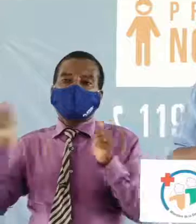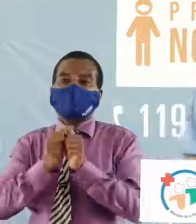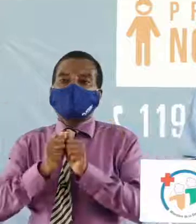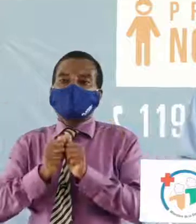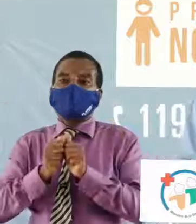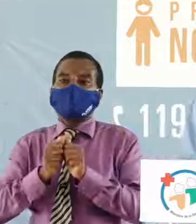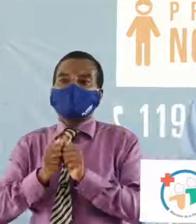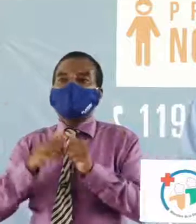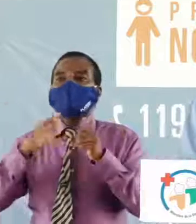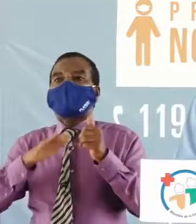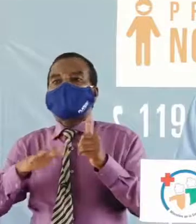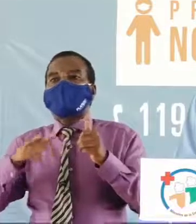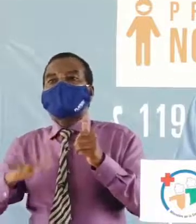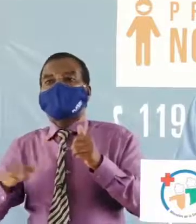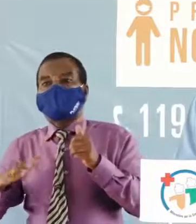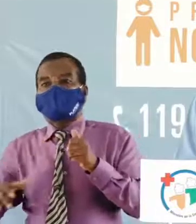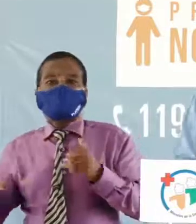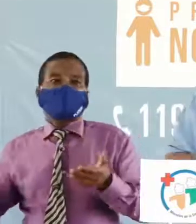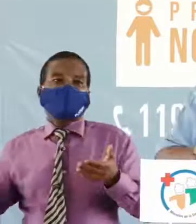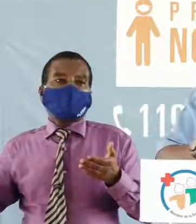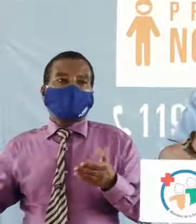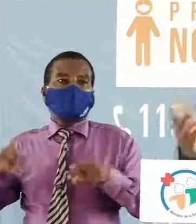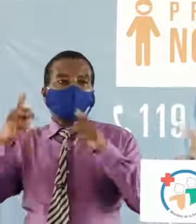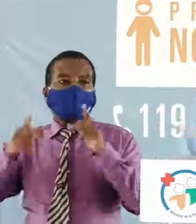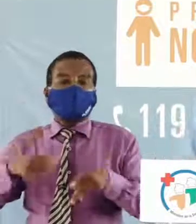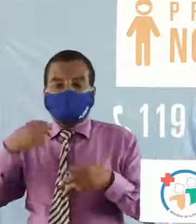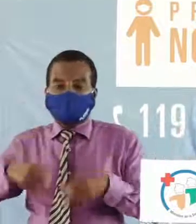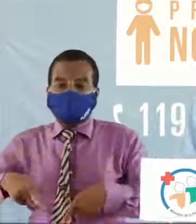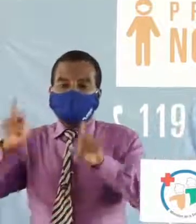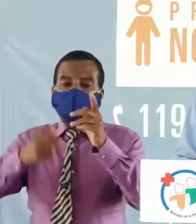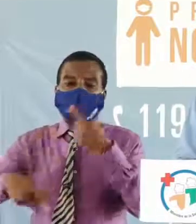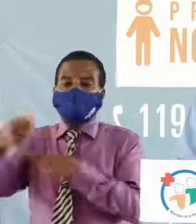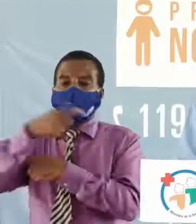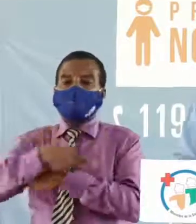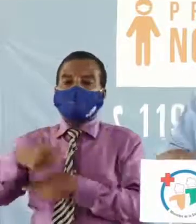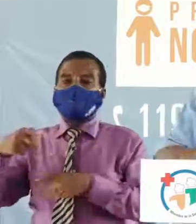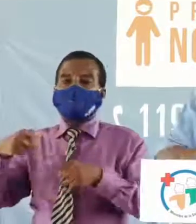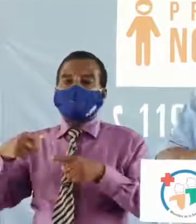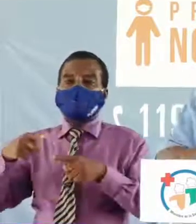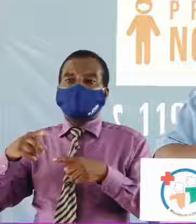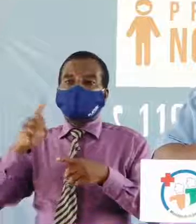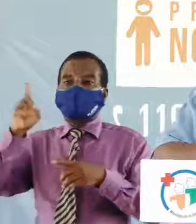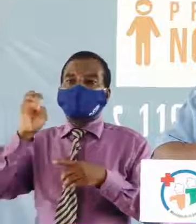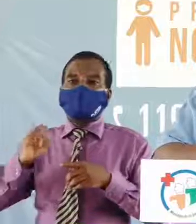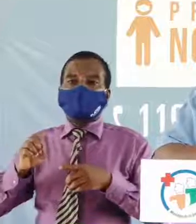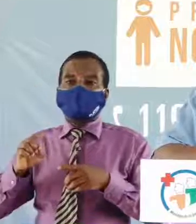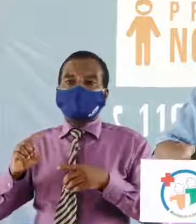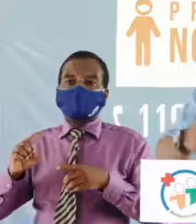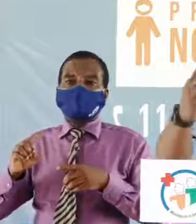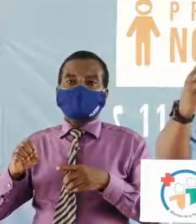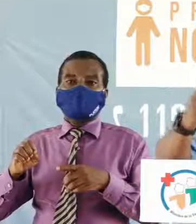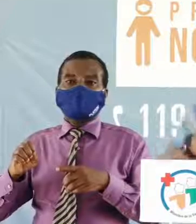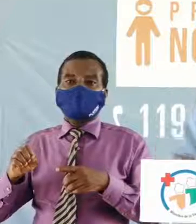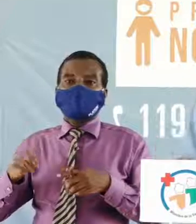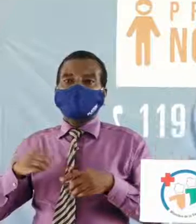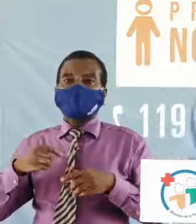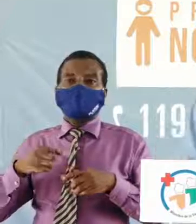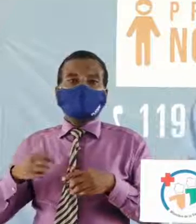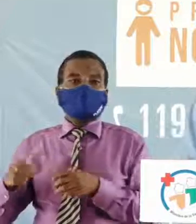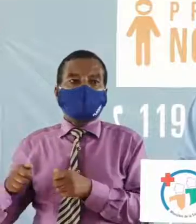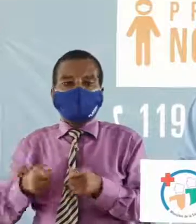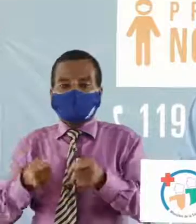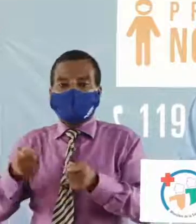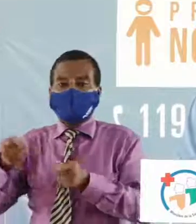les allègements salutaires intervenus des gens se permettent aujourd'hui parallèlement de j'allais dire de